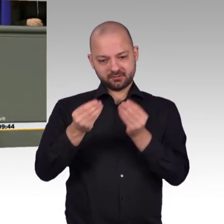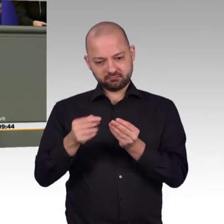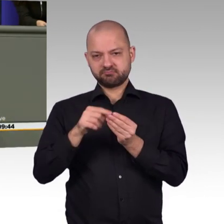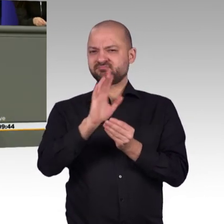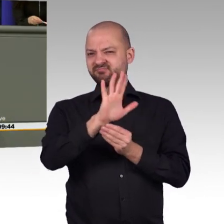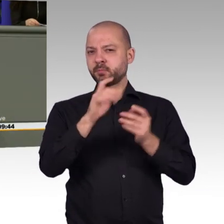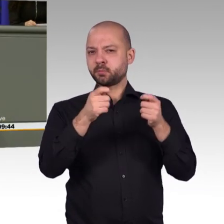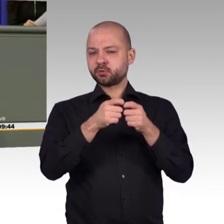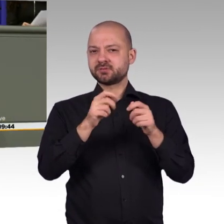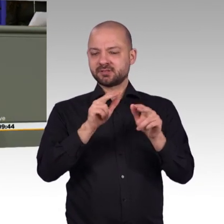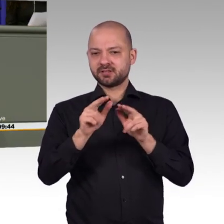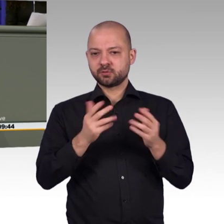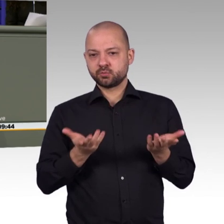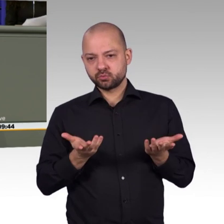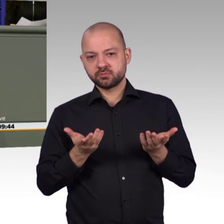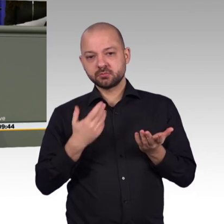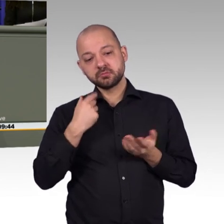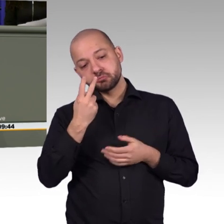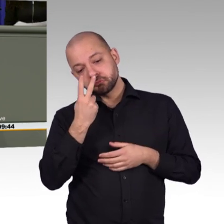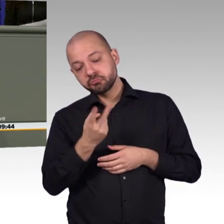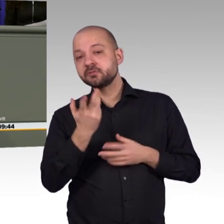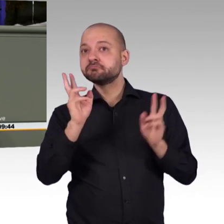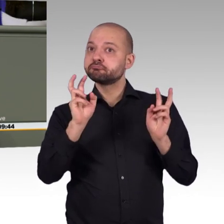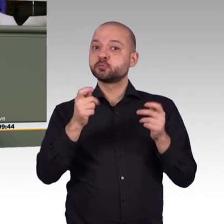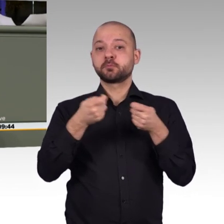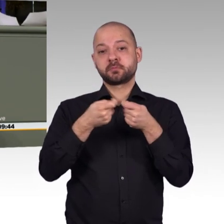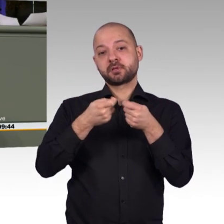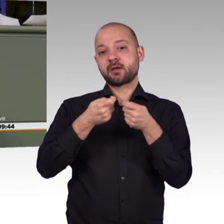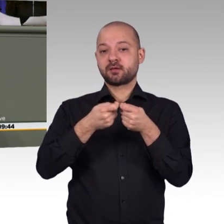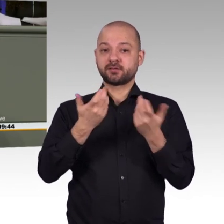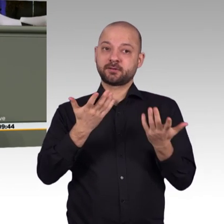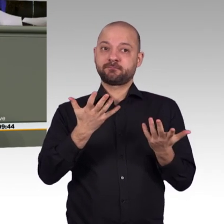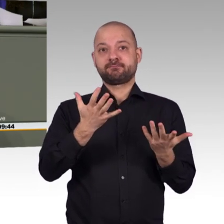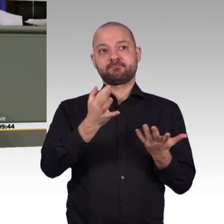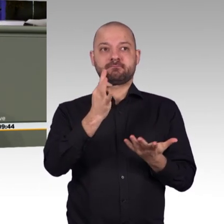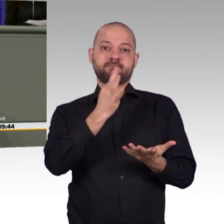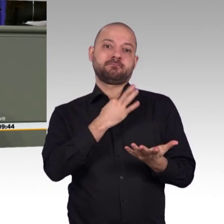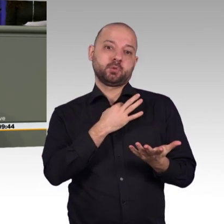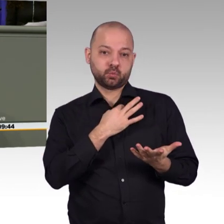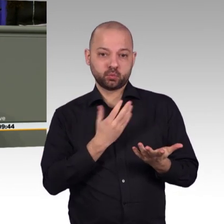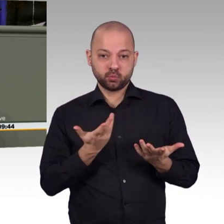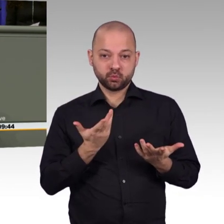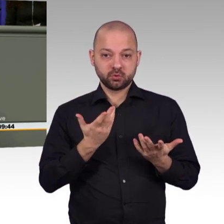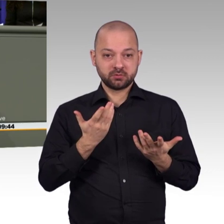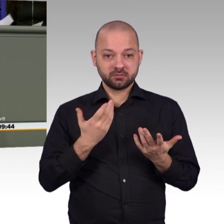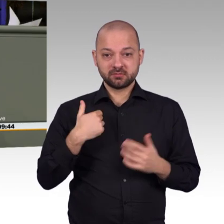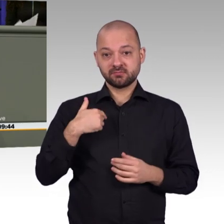Einzelthemen und Bruchstücke aneinandergereiht. Es werden Vorstudien mit Erkenntnissen verknüpft. Die logische